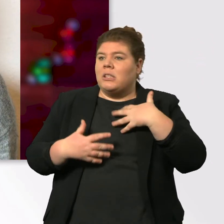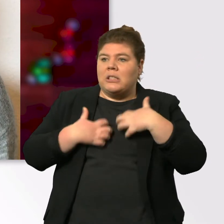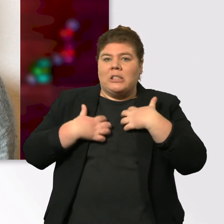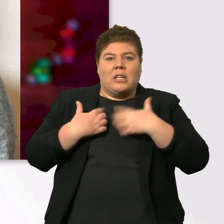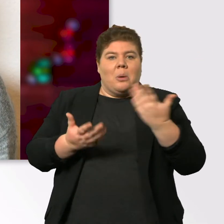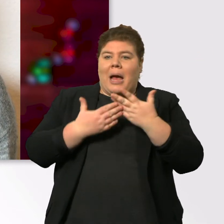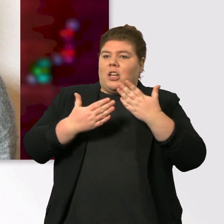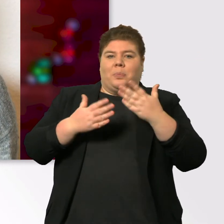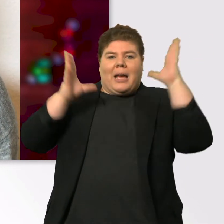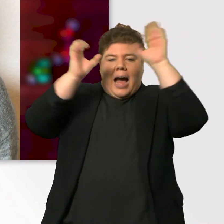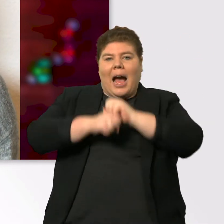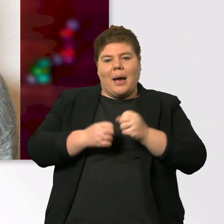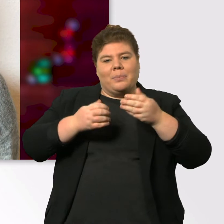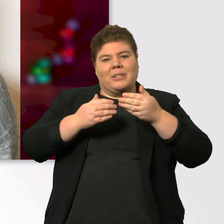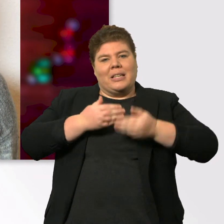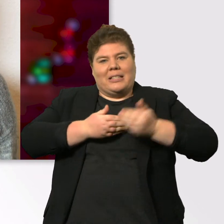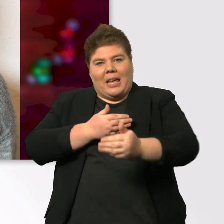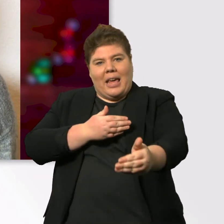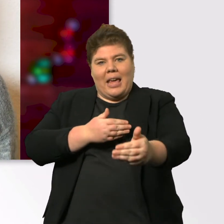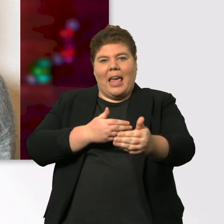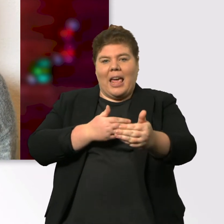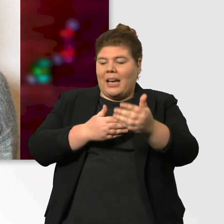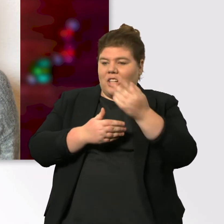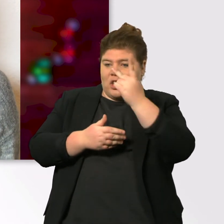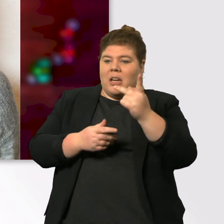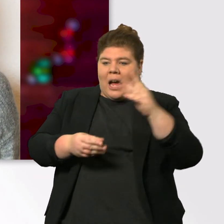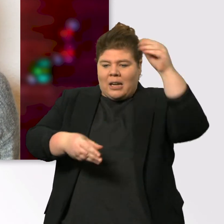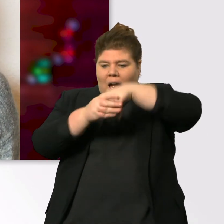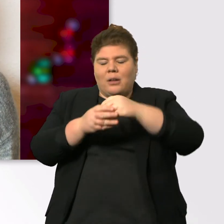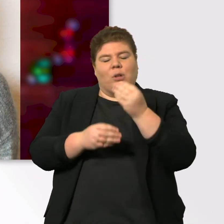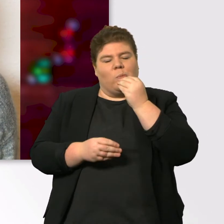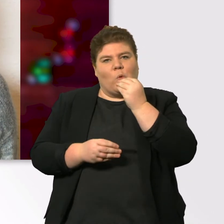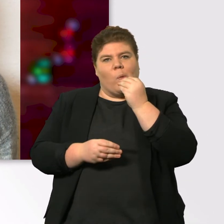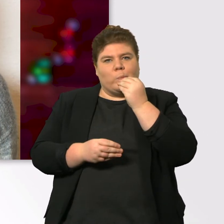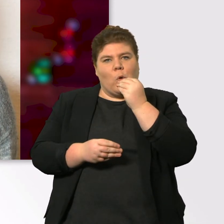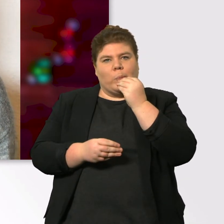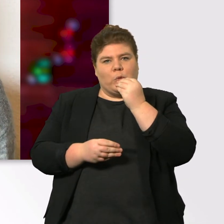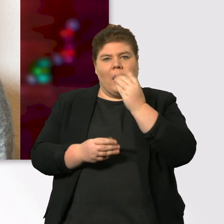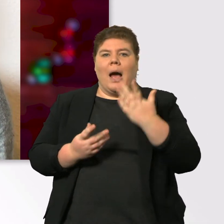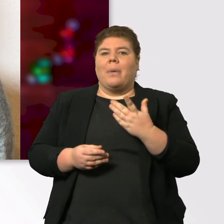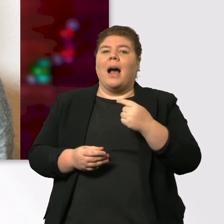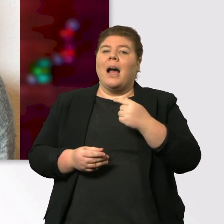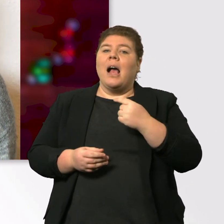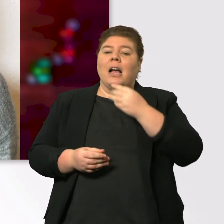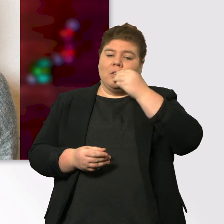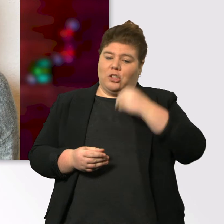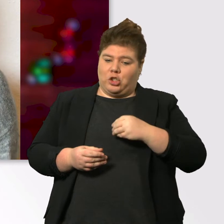guckst oder so, kannst du das da reintun und drauf rumbeißen. Aber letztendlich hast du den Geschmack. Aber ja, nimmst dadurch